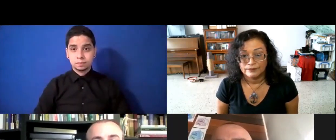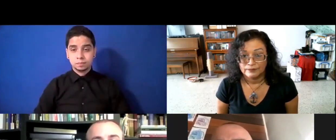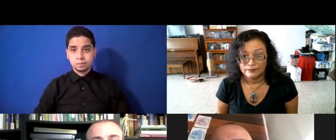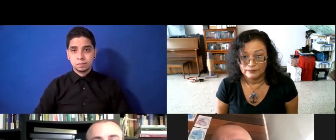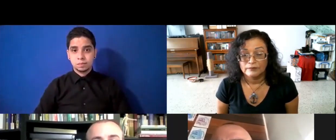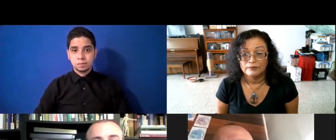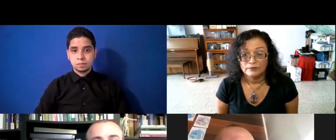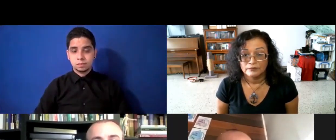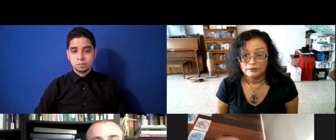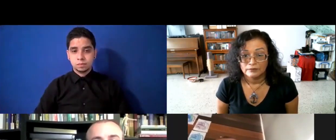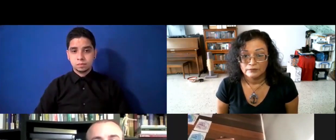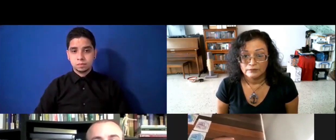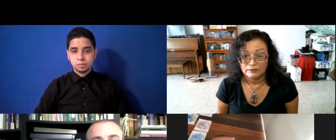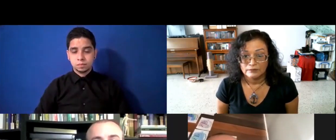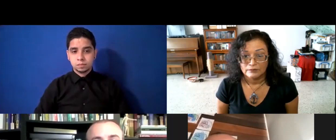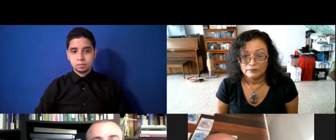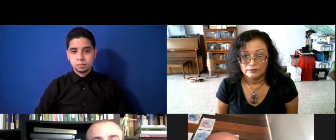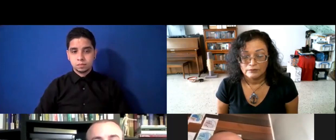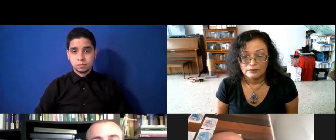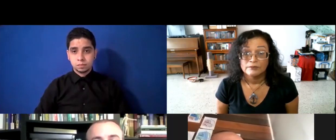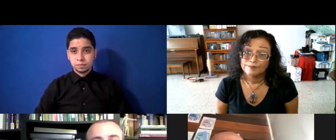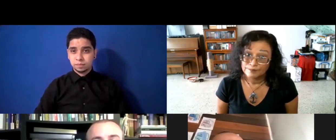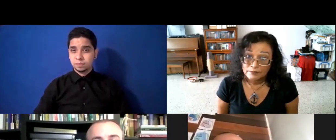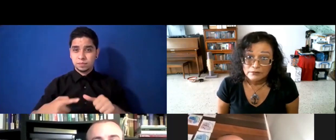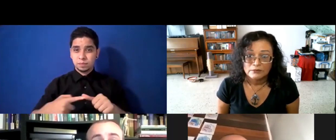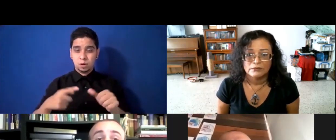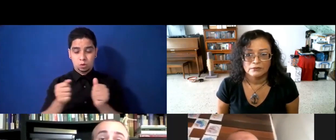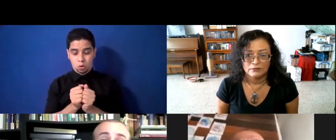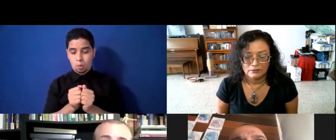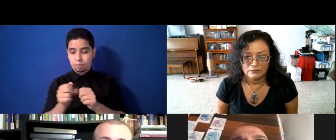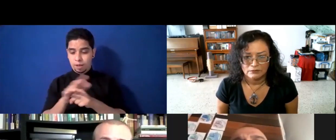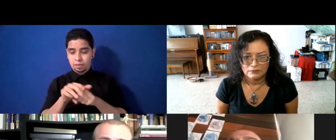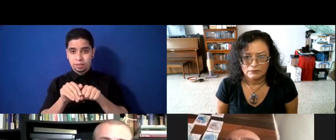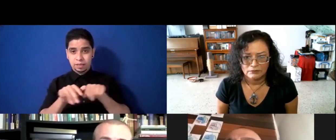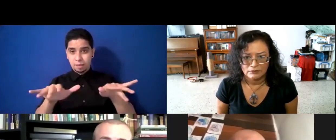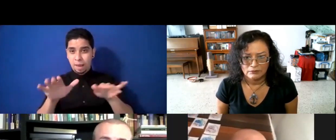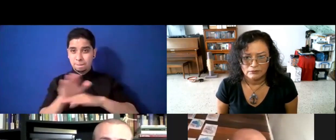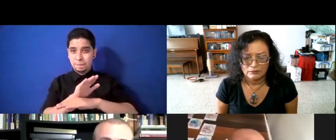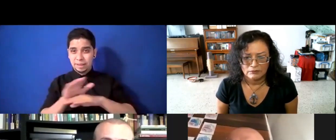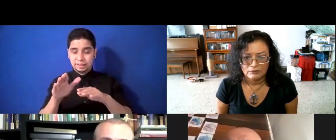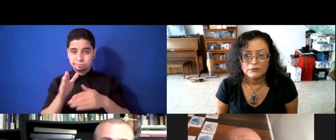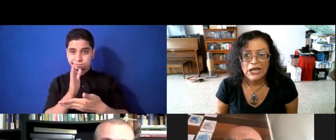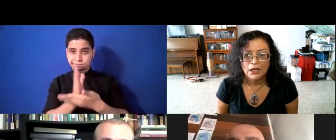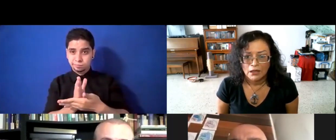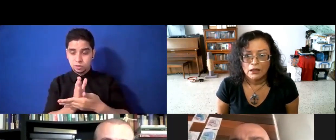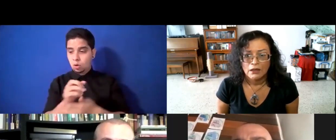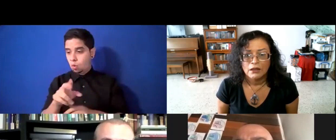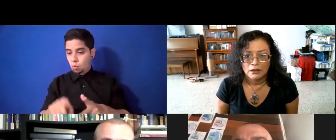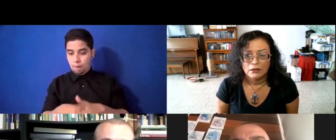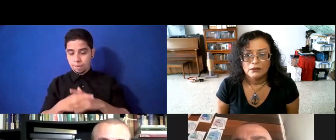pandemia se cerró el negocio. Estuvimos, o al inicio de la pandemia, debo decir, porque no